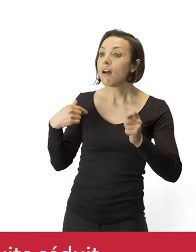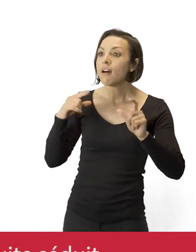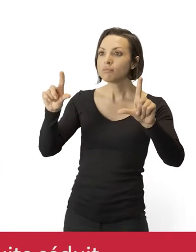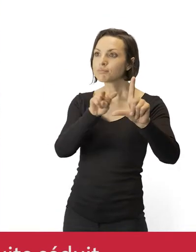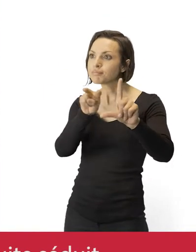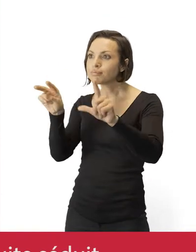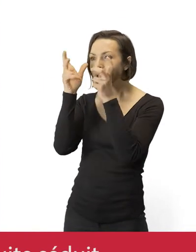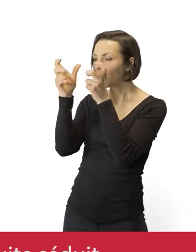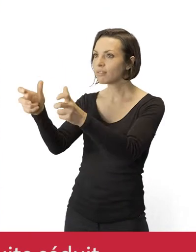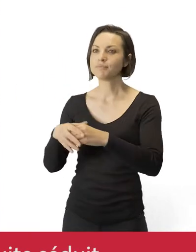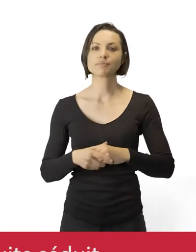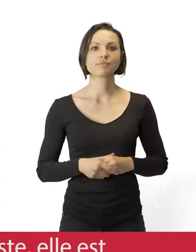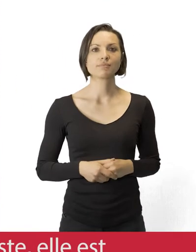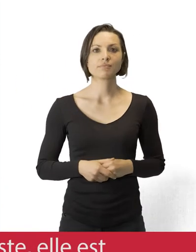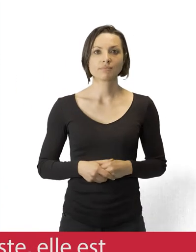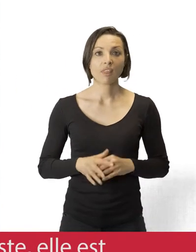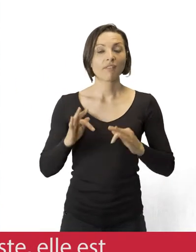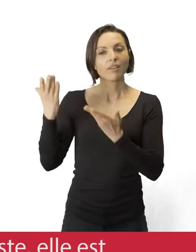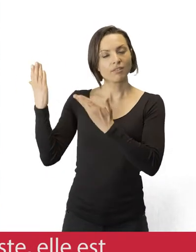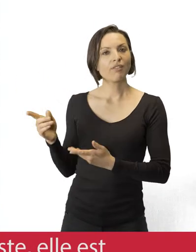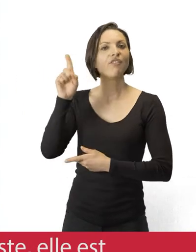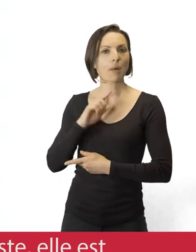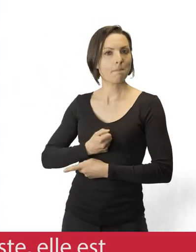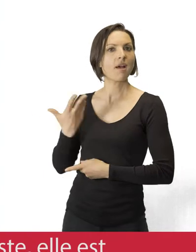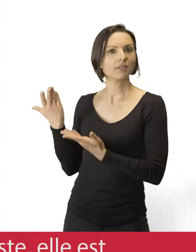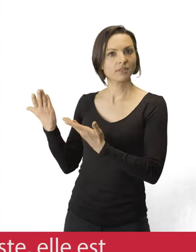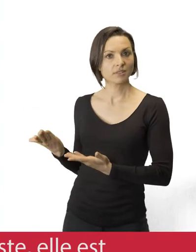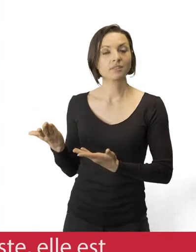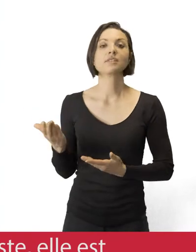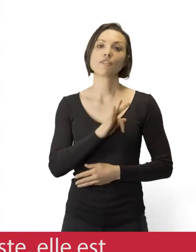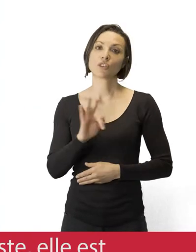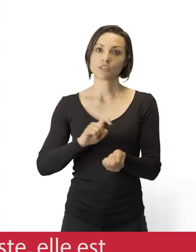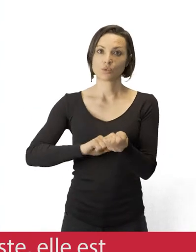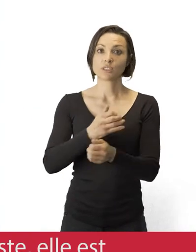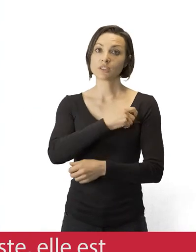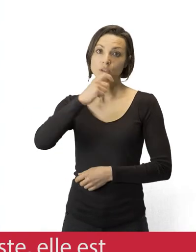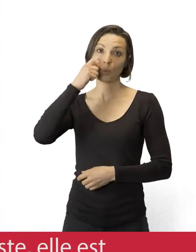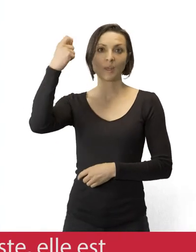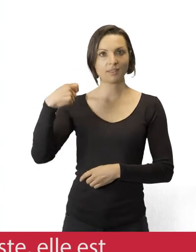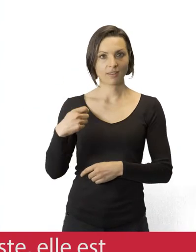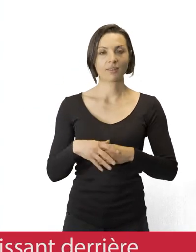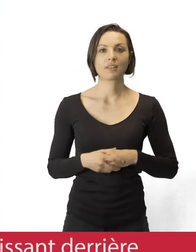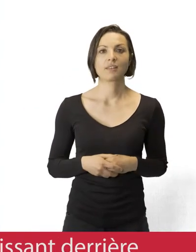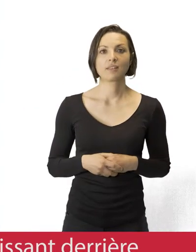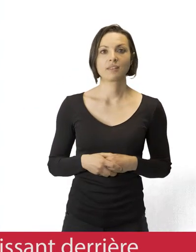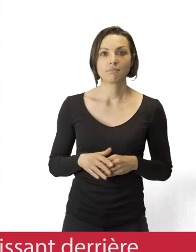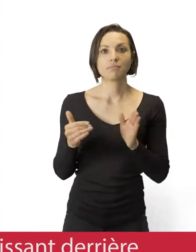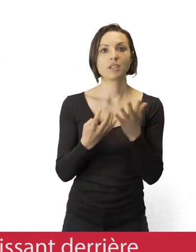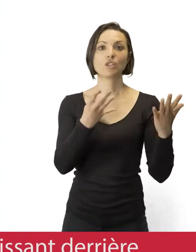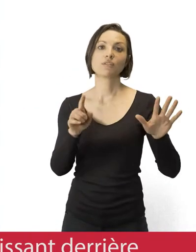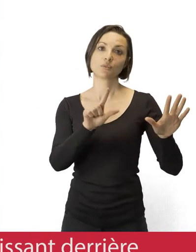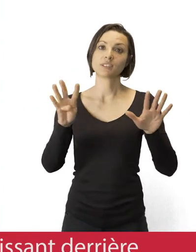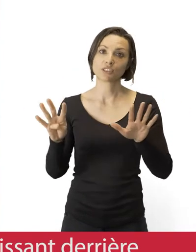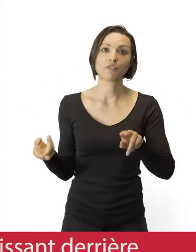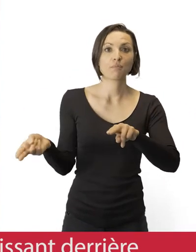et son arme a tout de suite séduit. En ce qui concerne l'artiste, elle est française, d'origine ukrainienne. Elle est décédée en